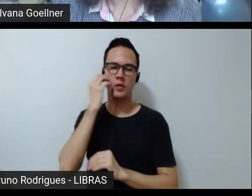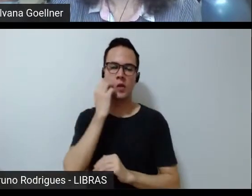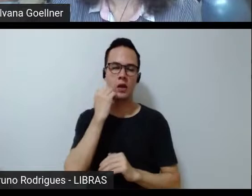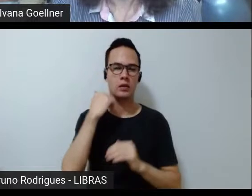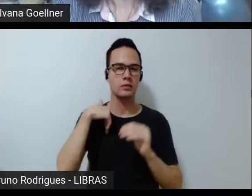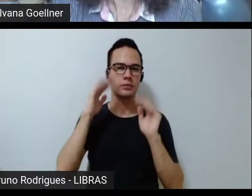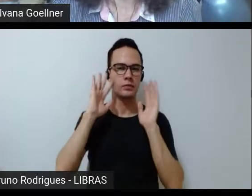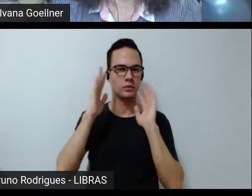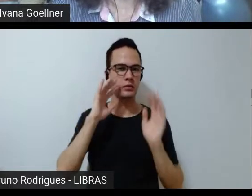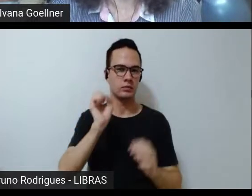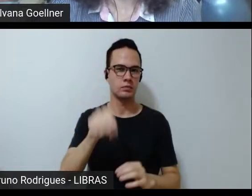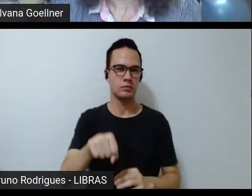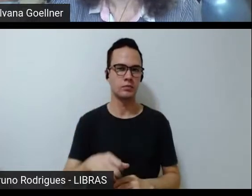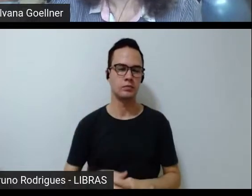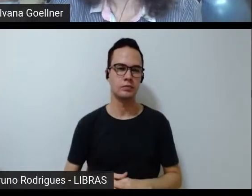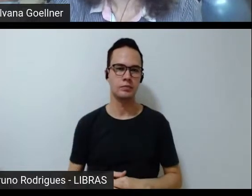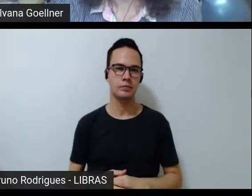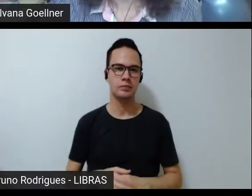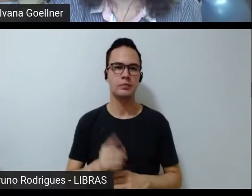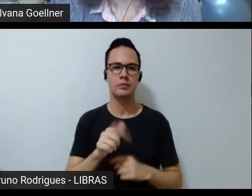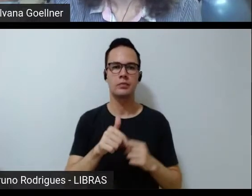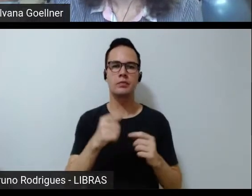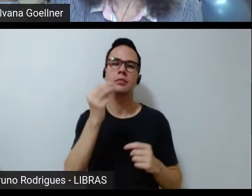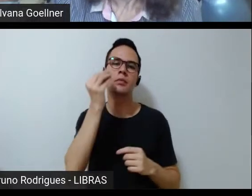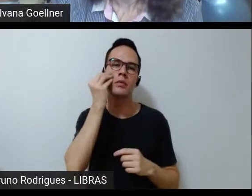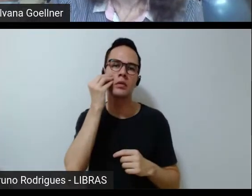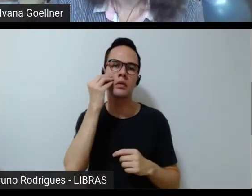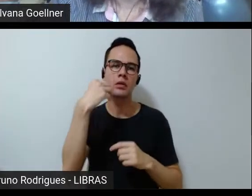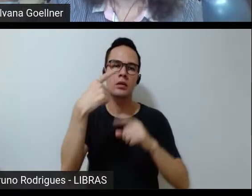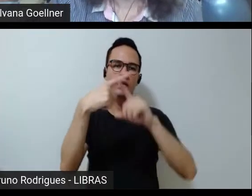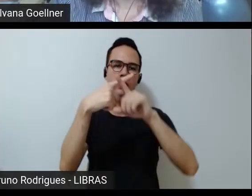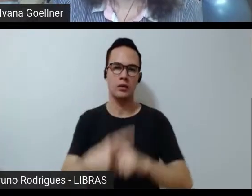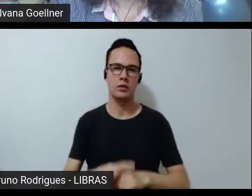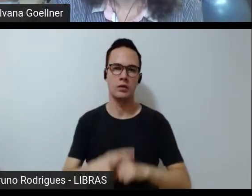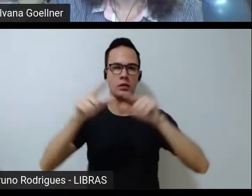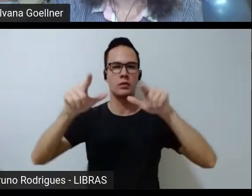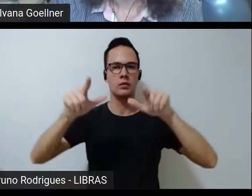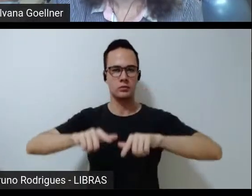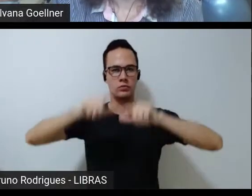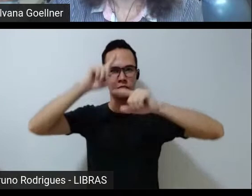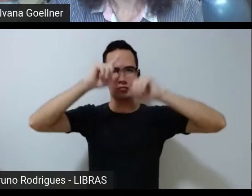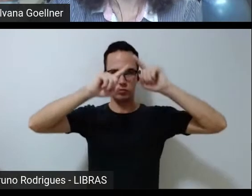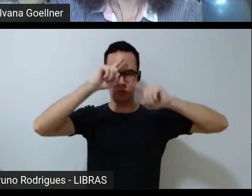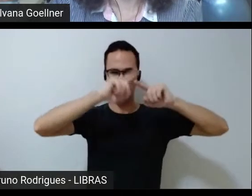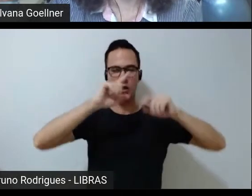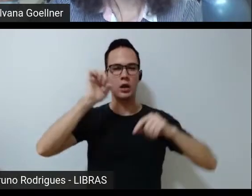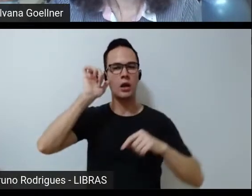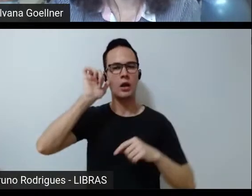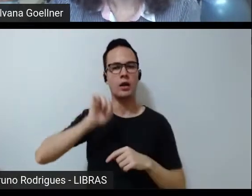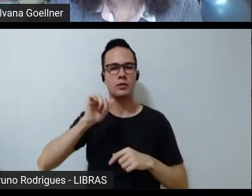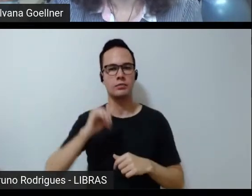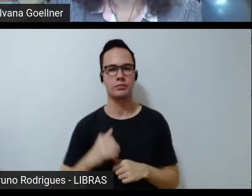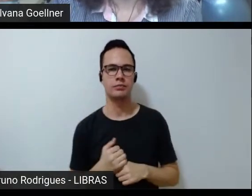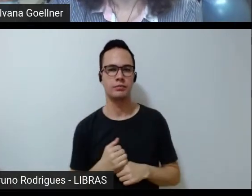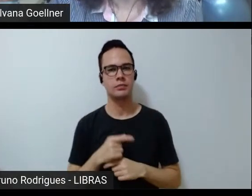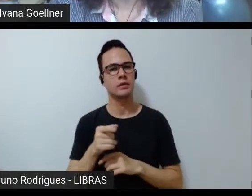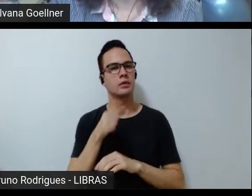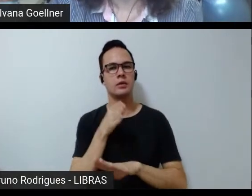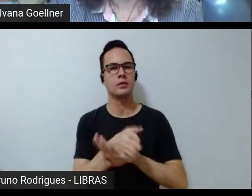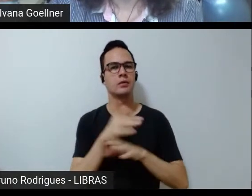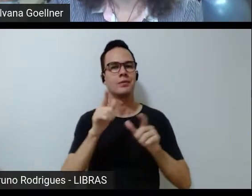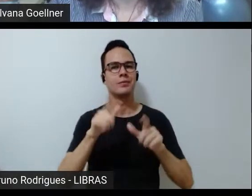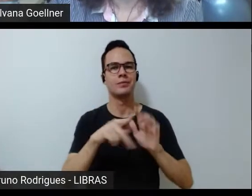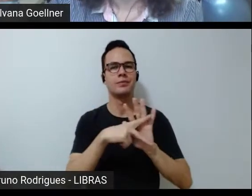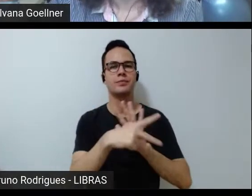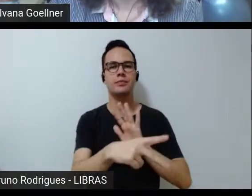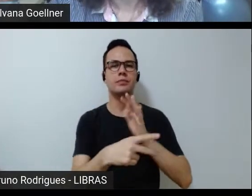que tenha sido isso, essa tentativa de disputa de territorialidade e de as mulheres adentrarem num espaço que